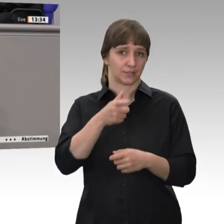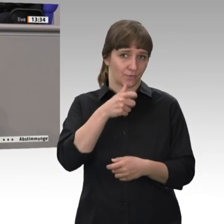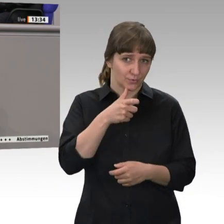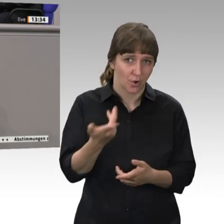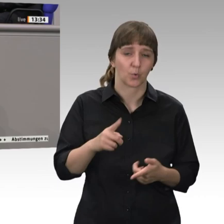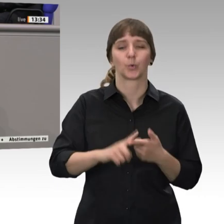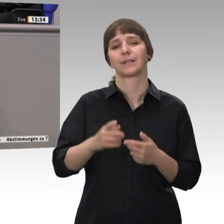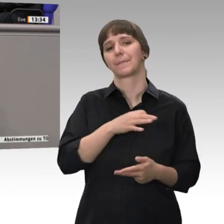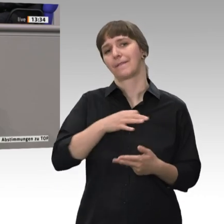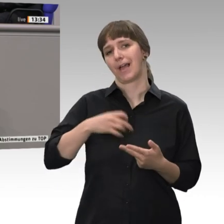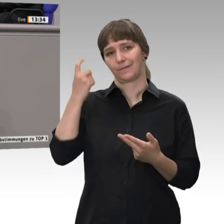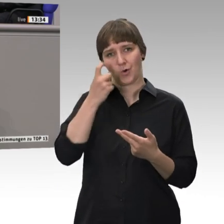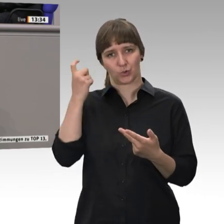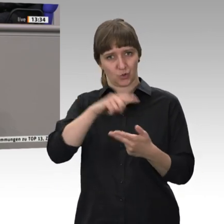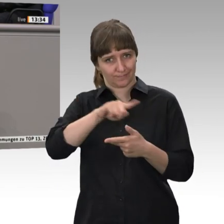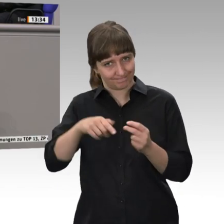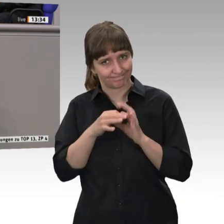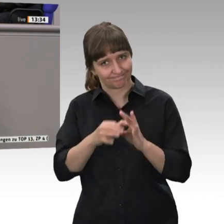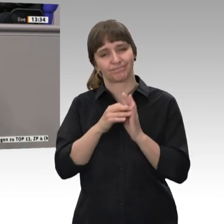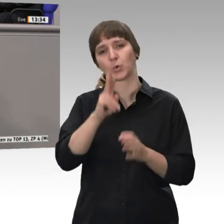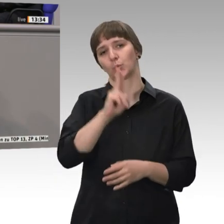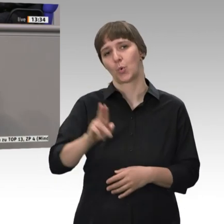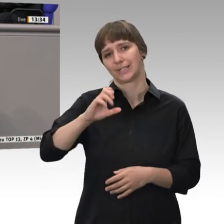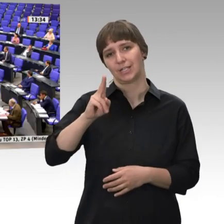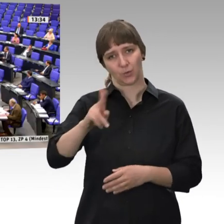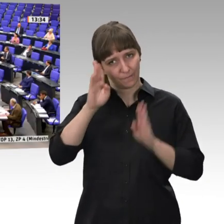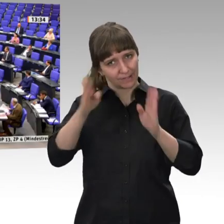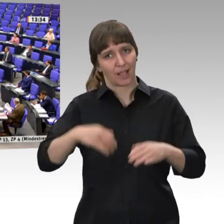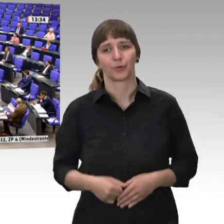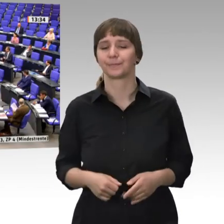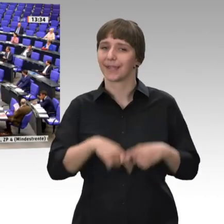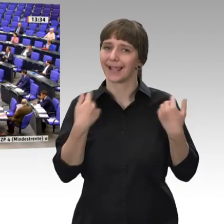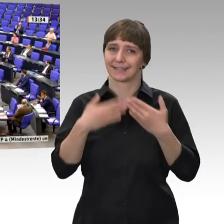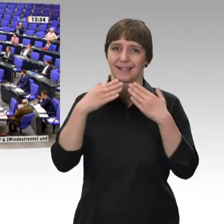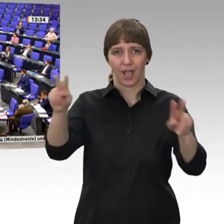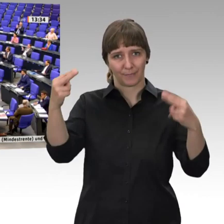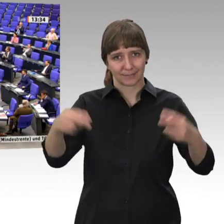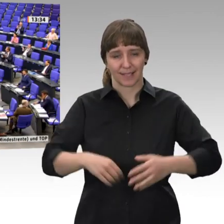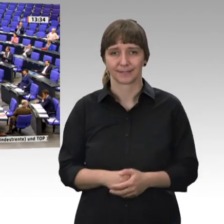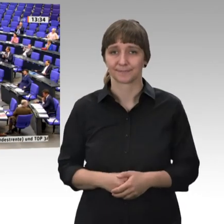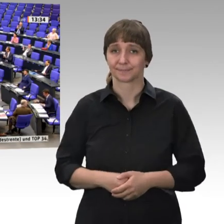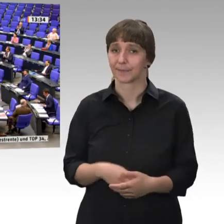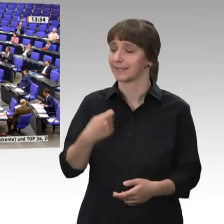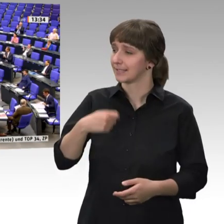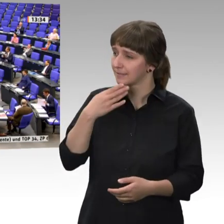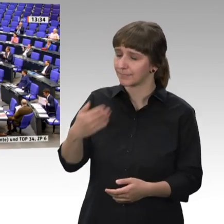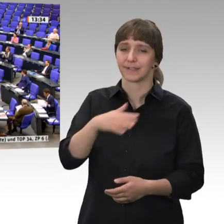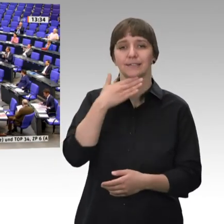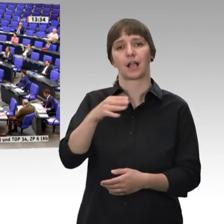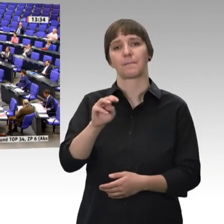Vorsorge, wenn Sie der Union vertrauen. Herzlichen Dank für die Aufmerksamkeit. Vielen Dank, Max Straubinger. Ich schließe die